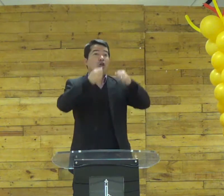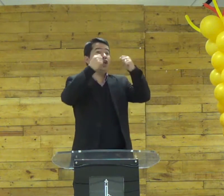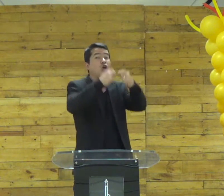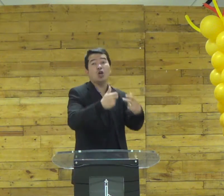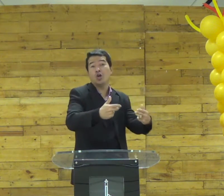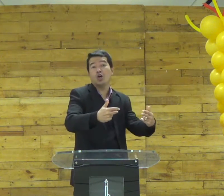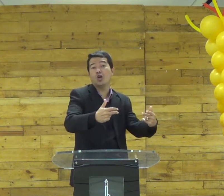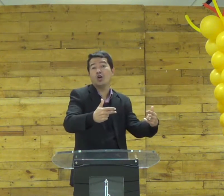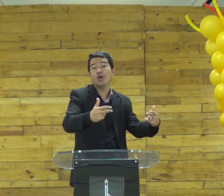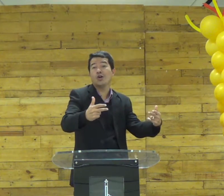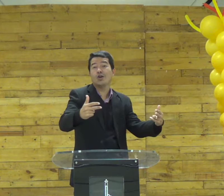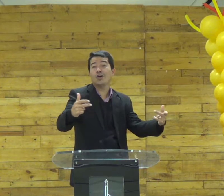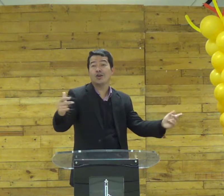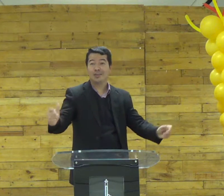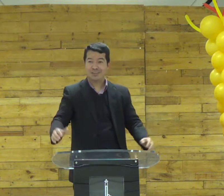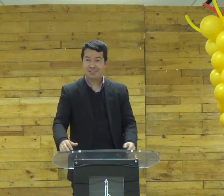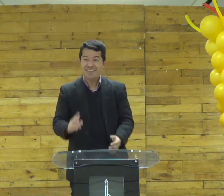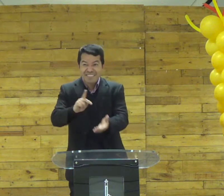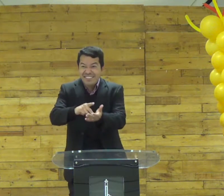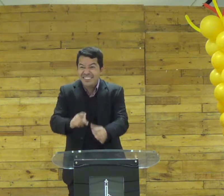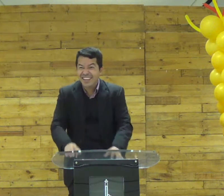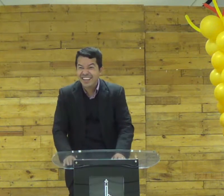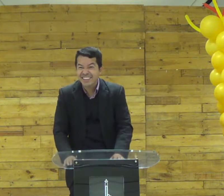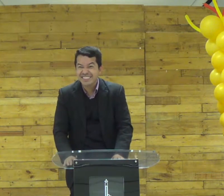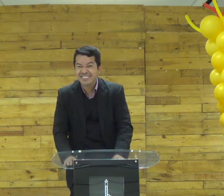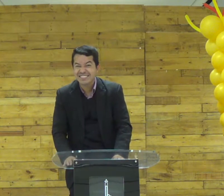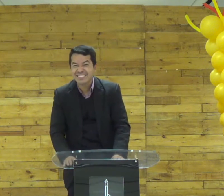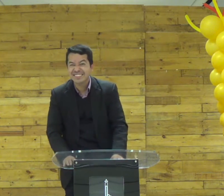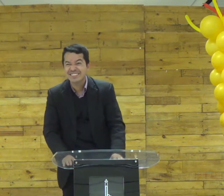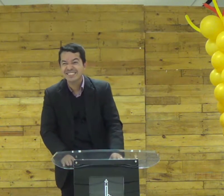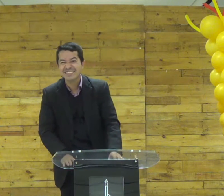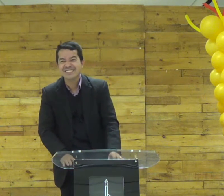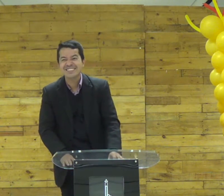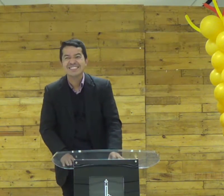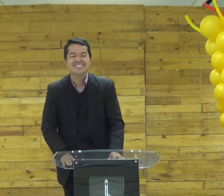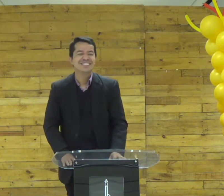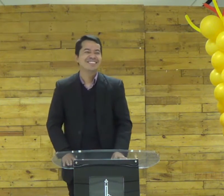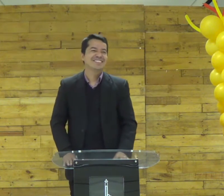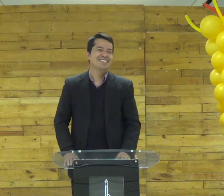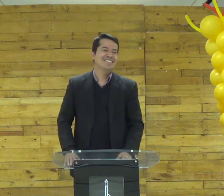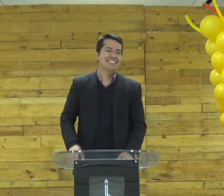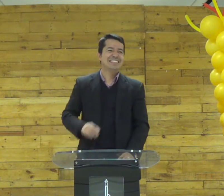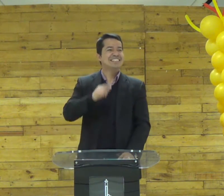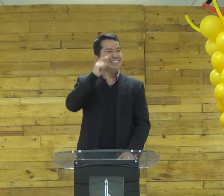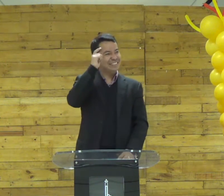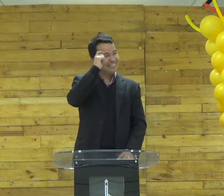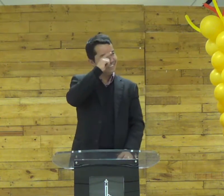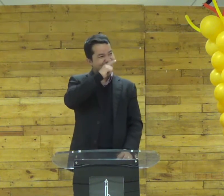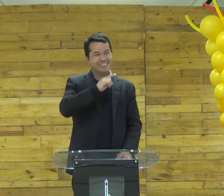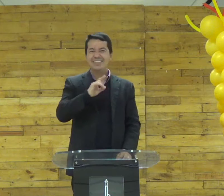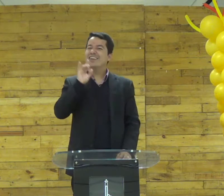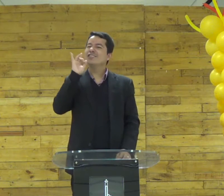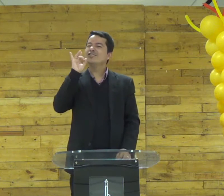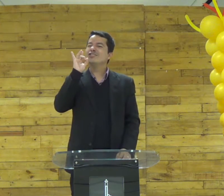ai porque eu preciso disso preciso daquilo aquela pessoa tem porque eu não tenho não é? é difícil